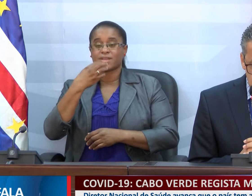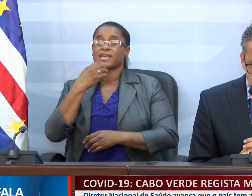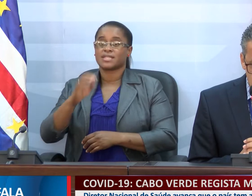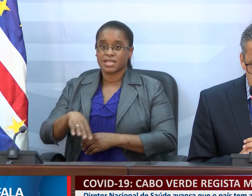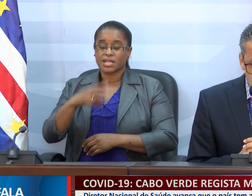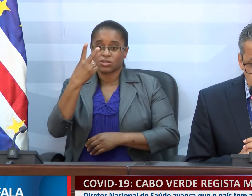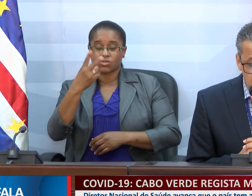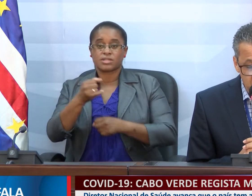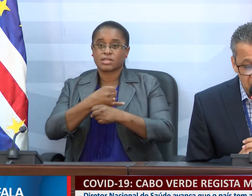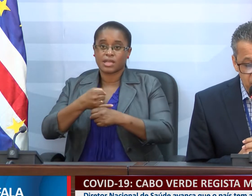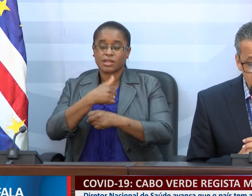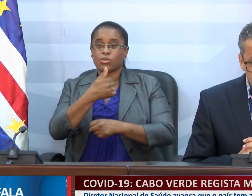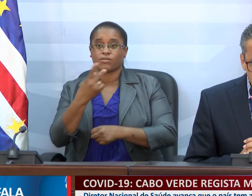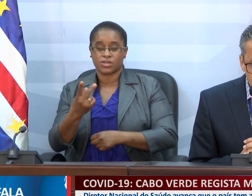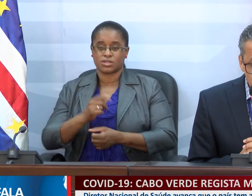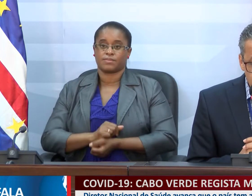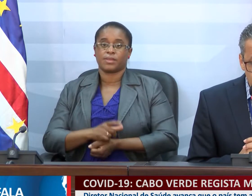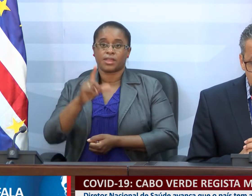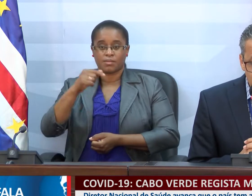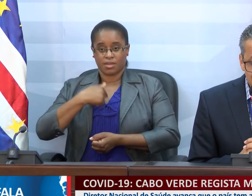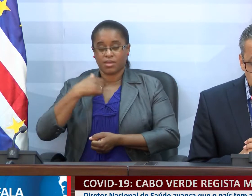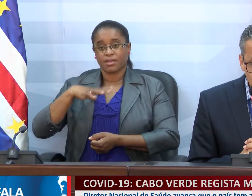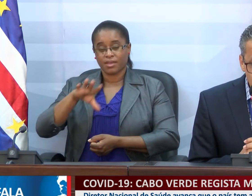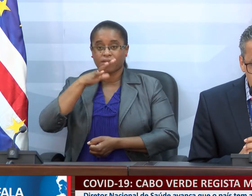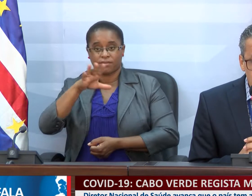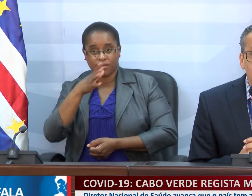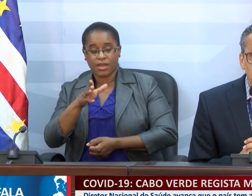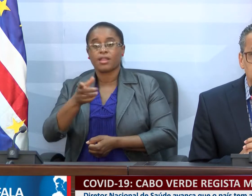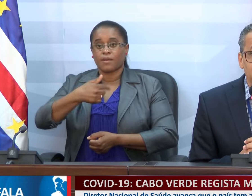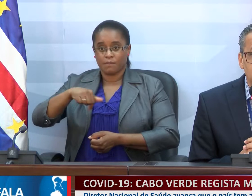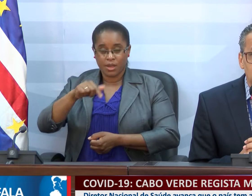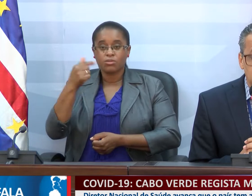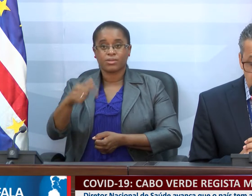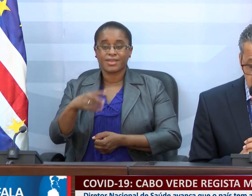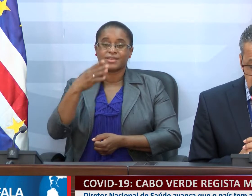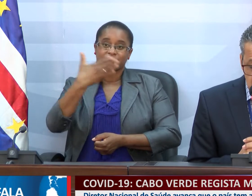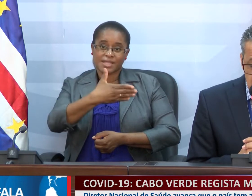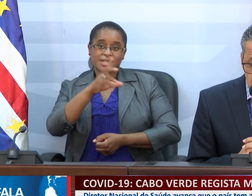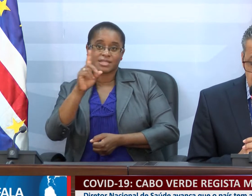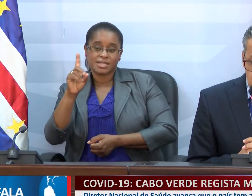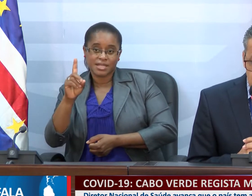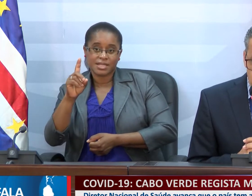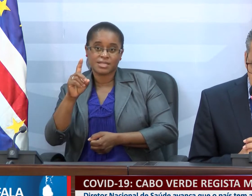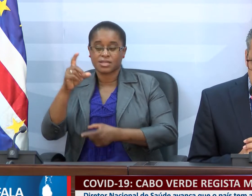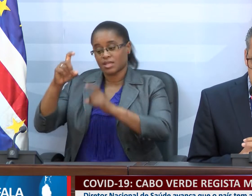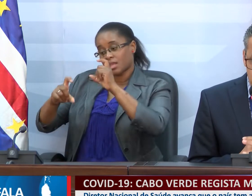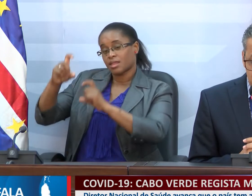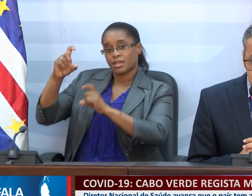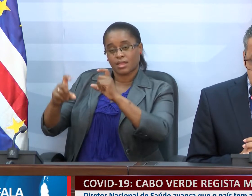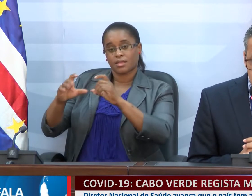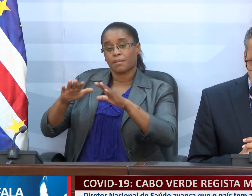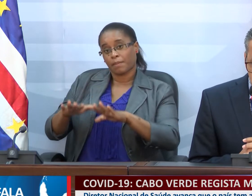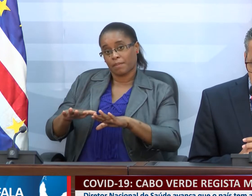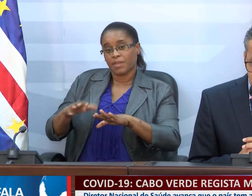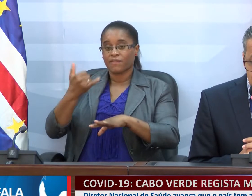Vista. Também o Crenfilenhozmano tem 116 amostras pendentes. 23 na